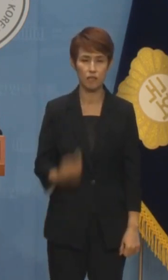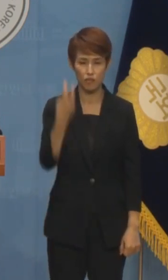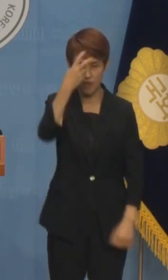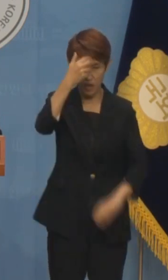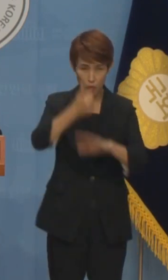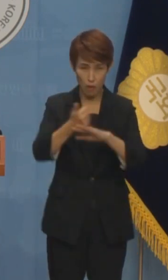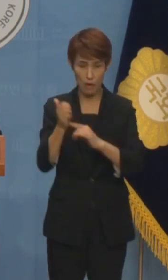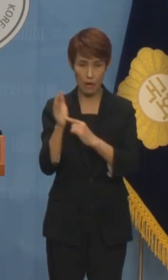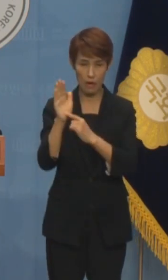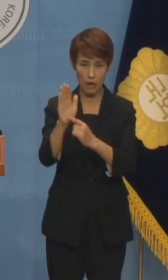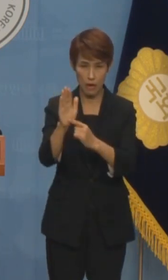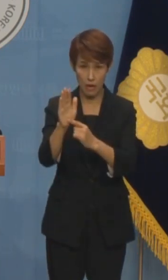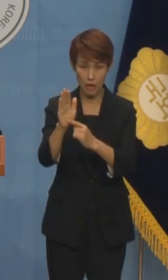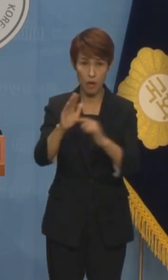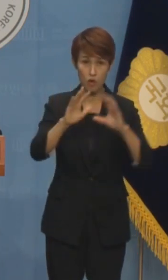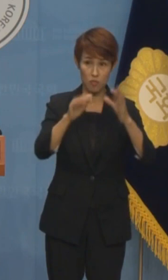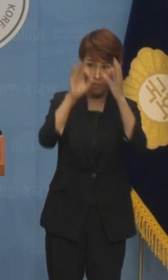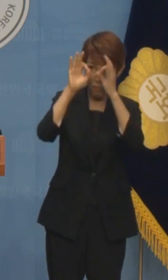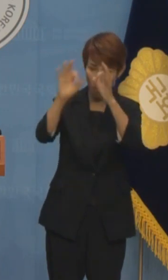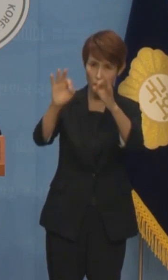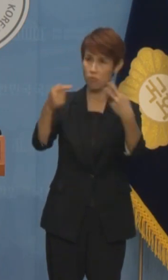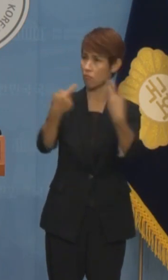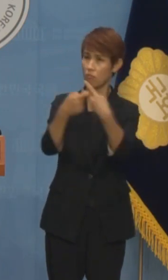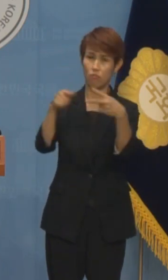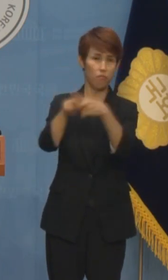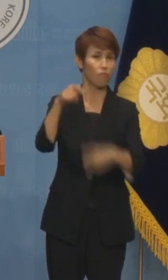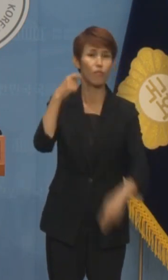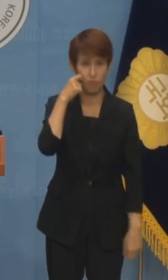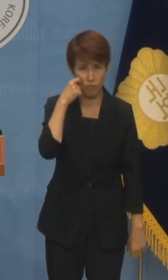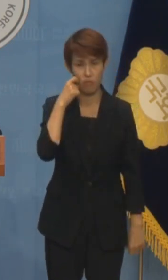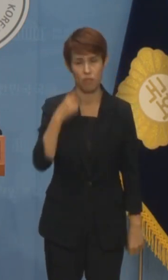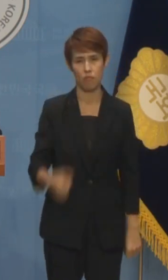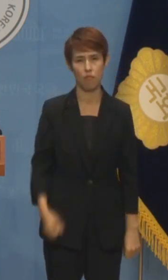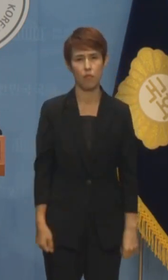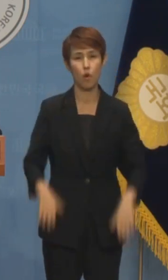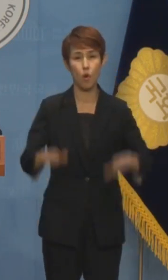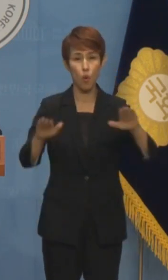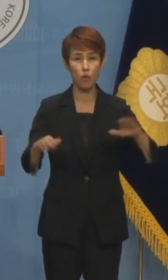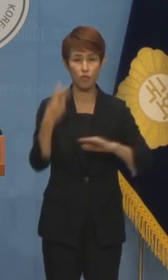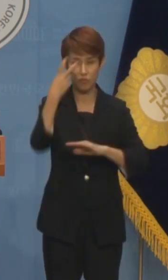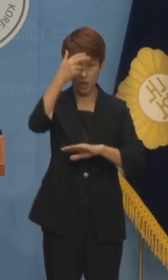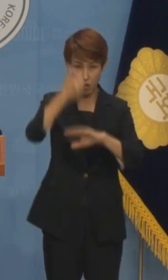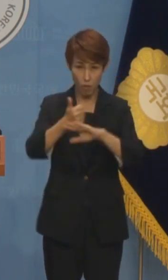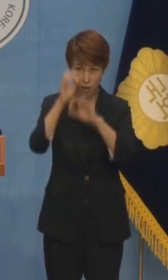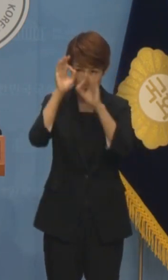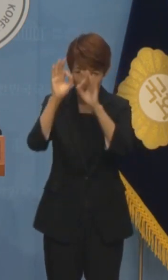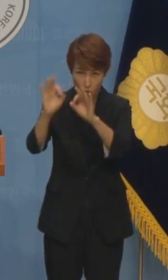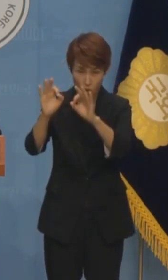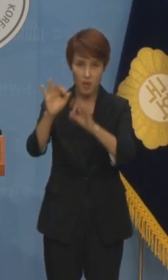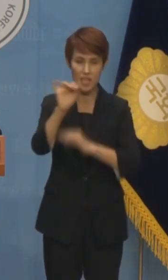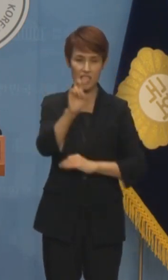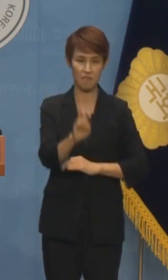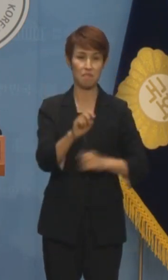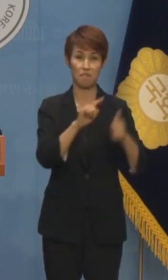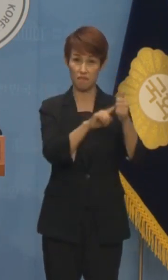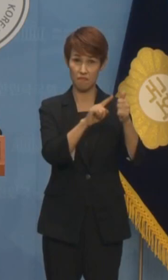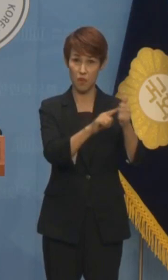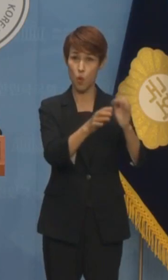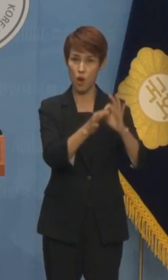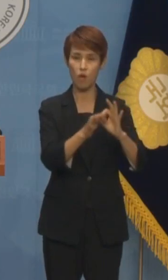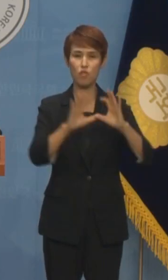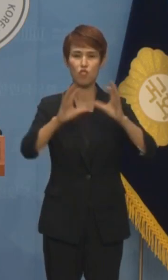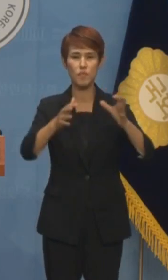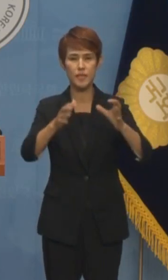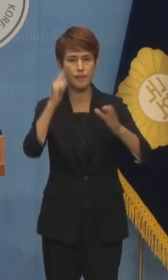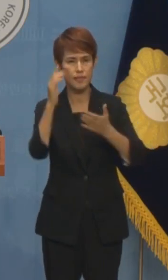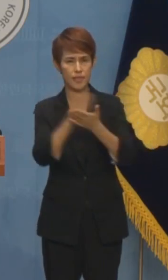국민을 납득시킬 수 없습니다. 오늘 수사 결과로 임성근 전 사단장에 대한 국민의